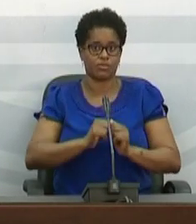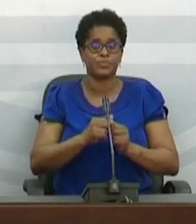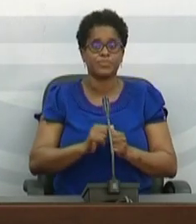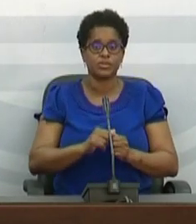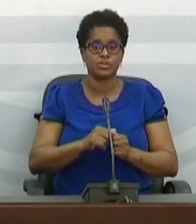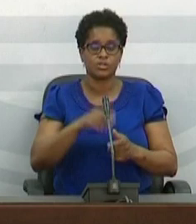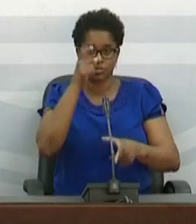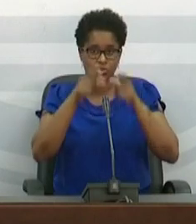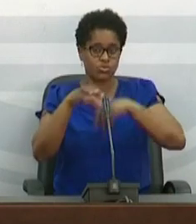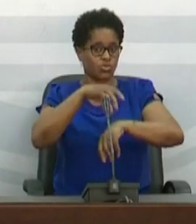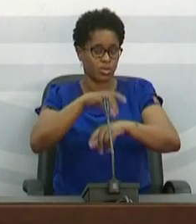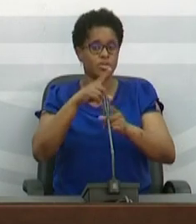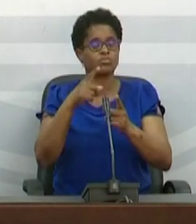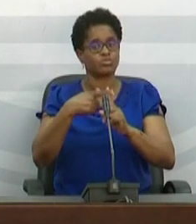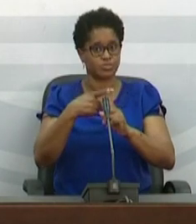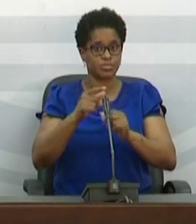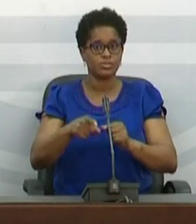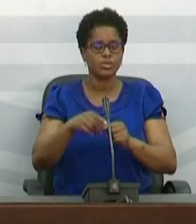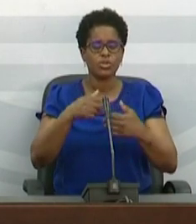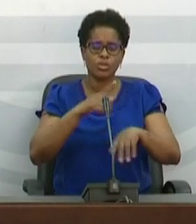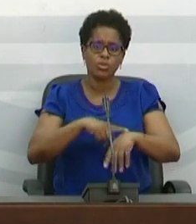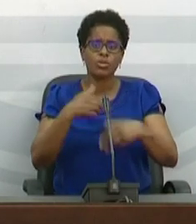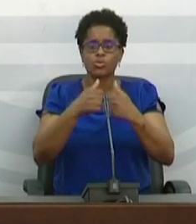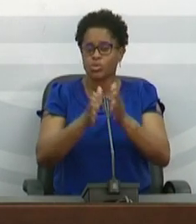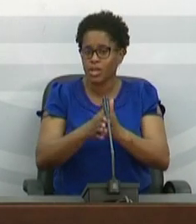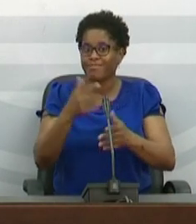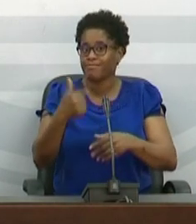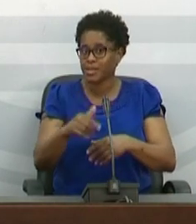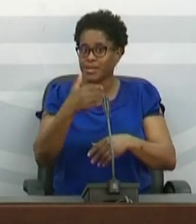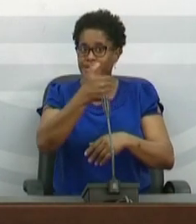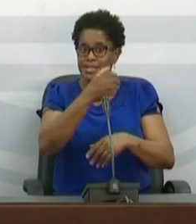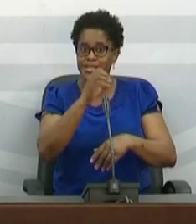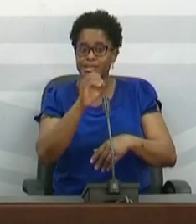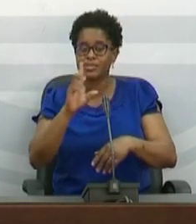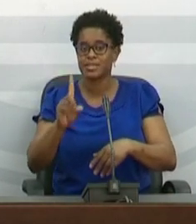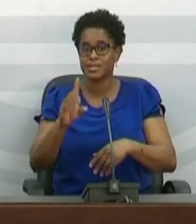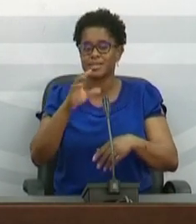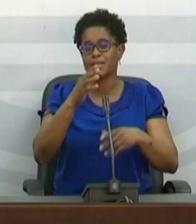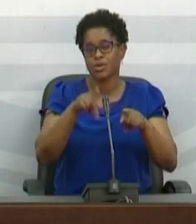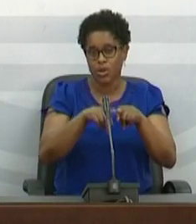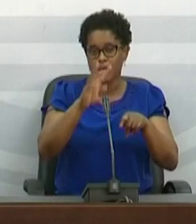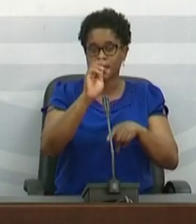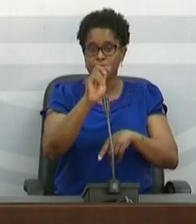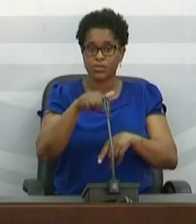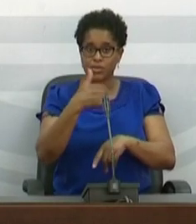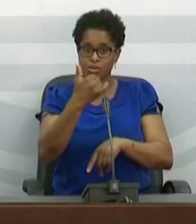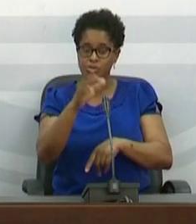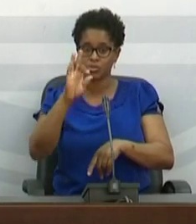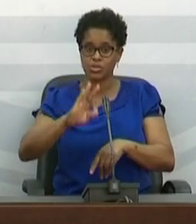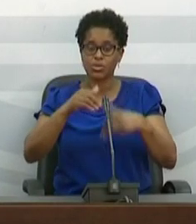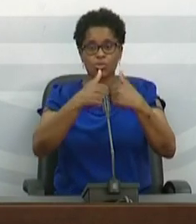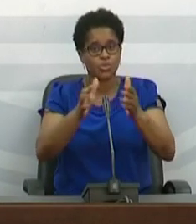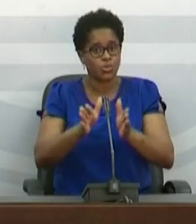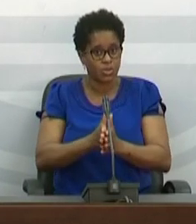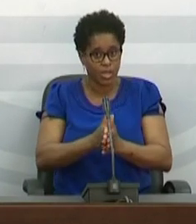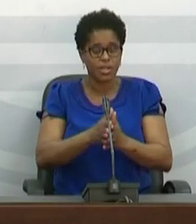os casos ativos, nós temos neste momento um total de 506, que representa 3,2% do total de casos